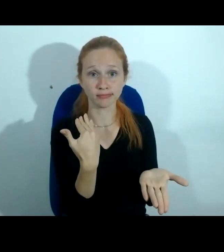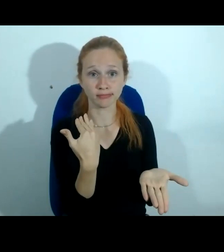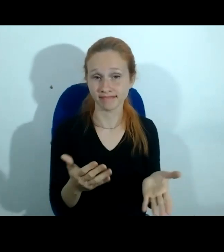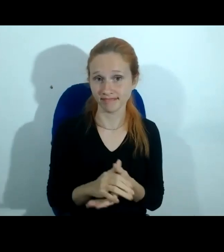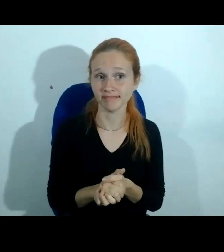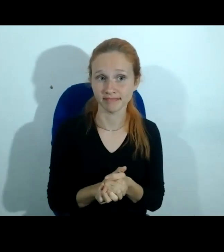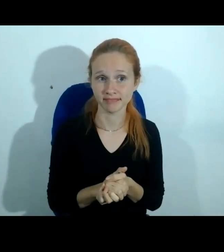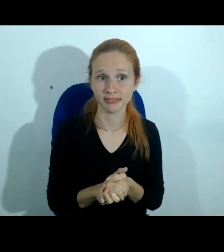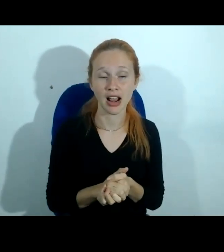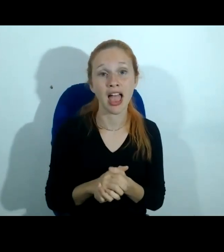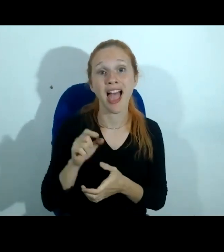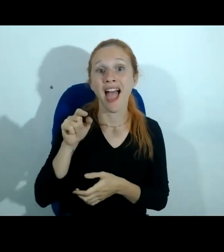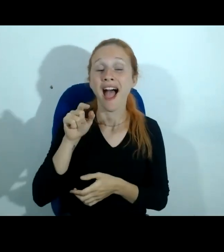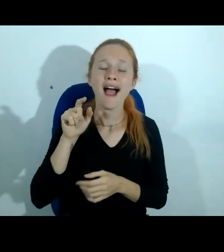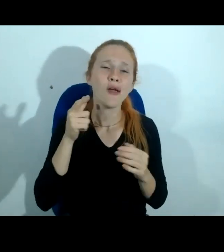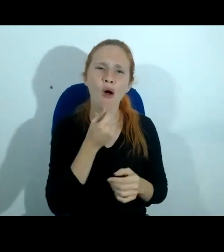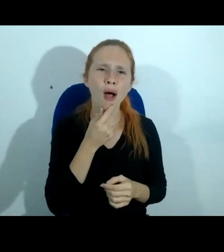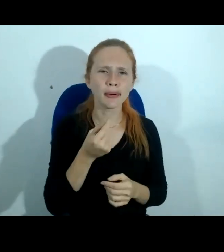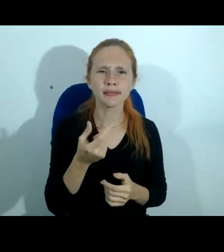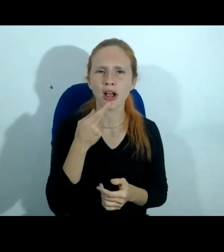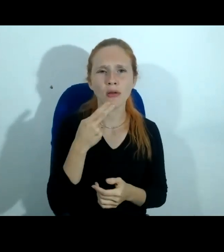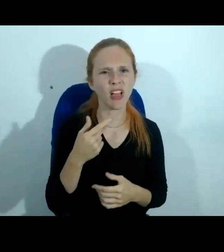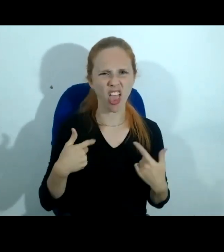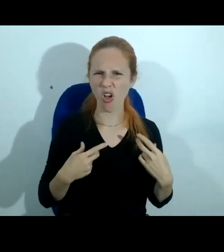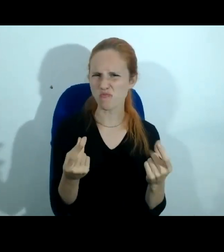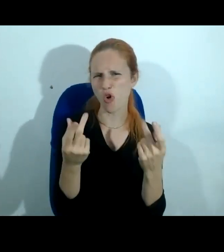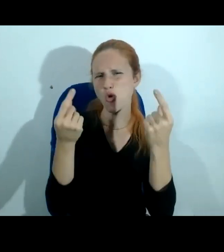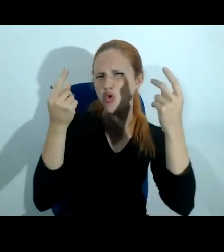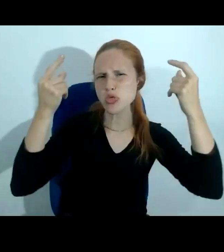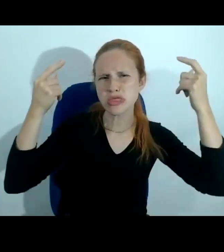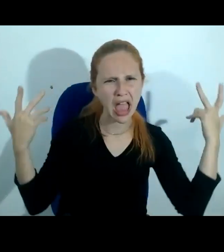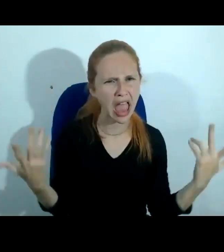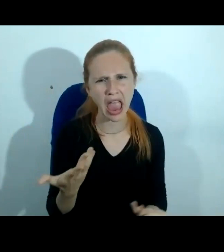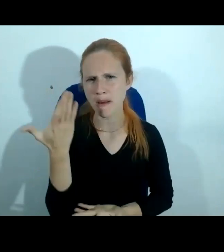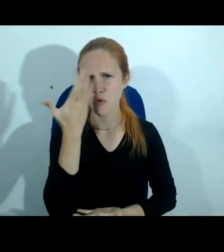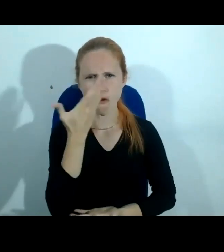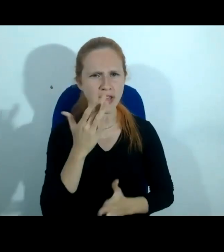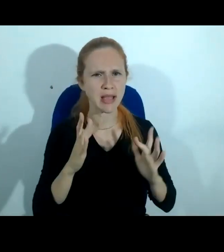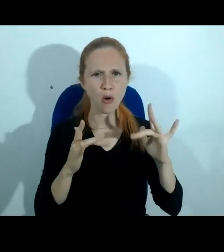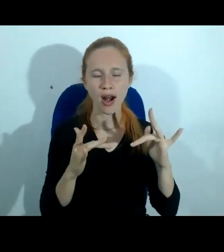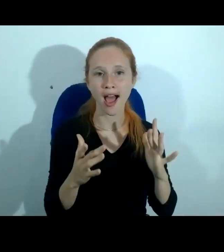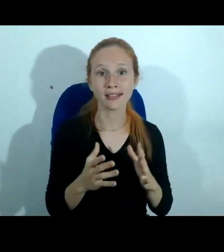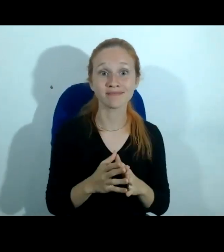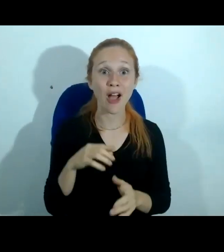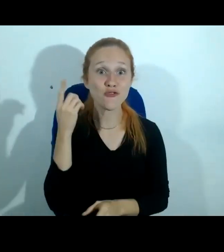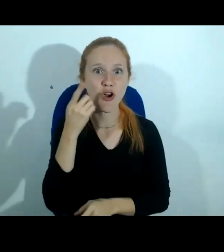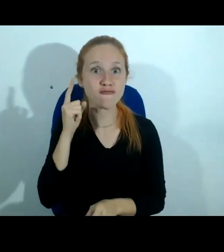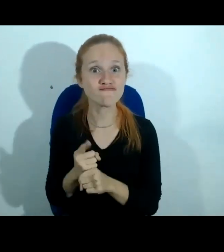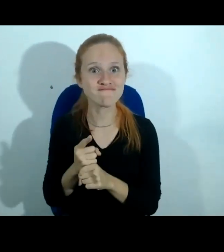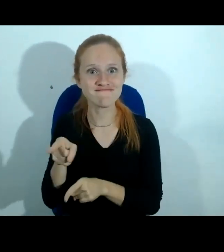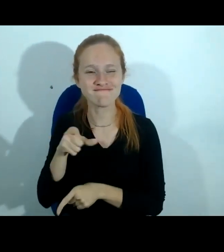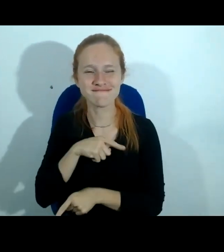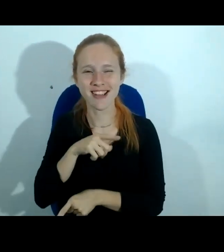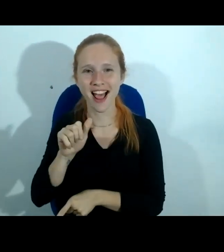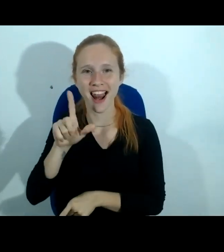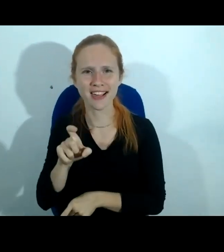vítima dessa mesma namorada há meses e quando o policial alemão ele descobre que tinha Alexa ali ele começa pede